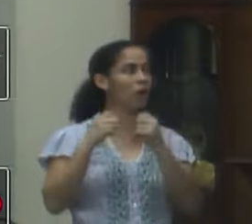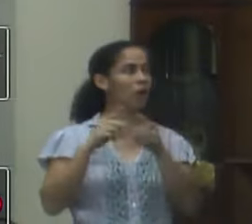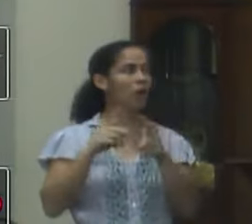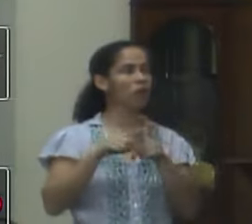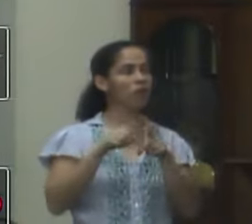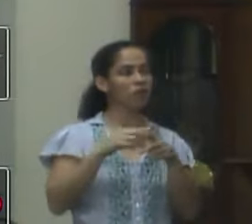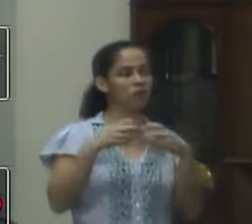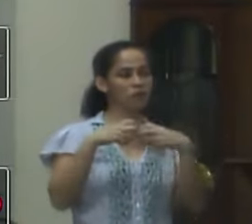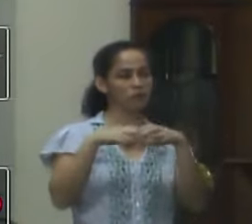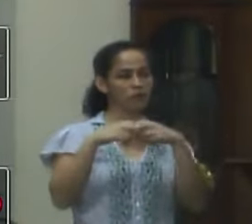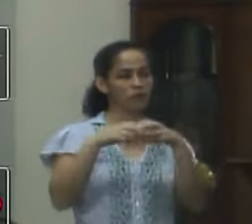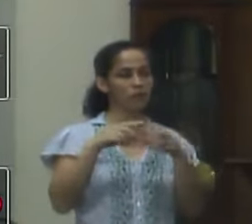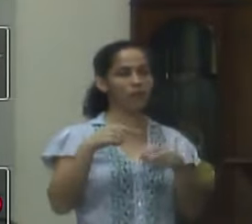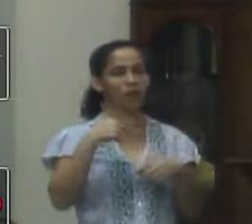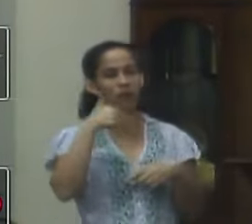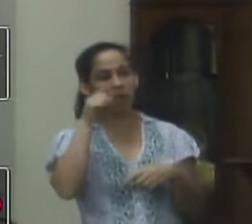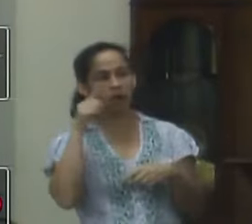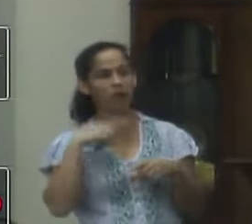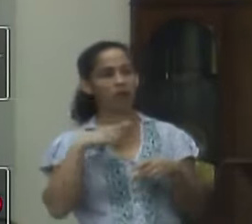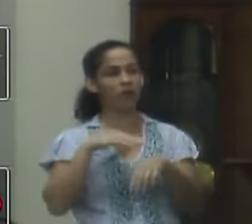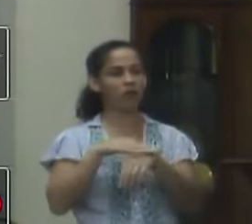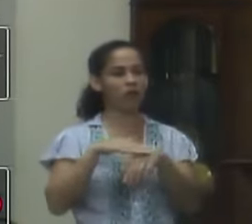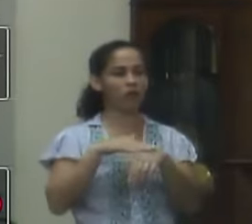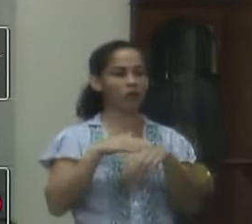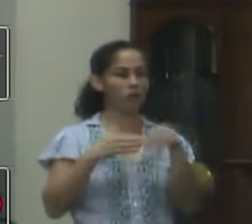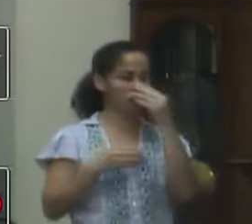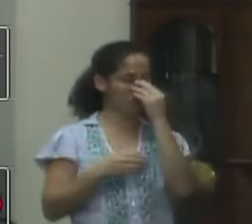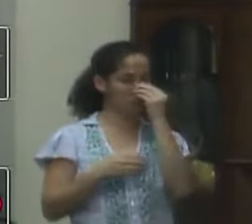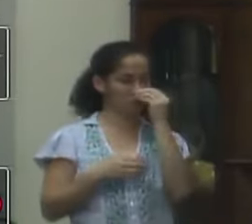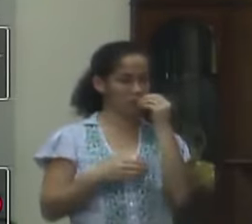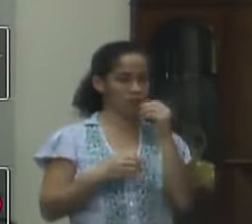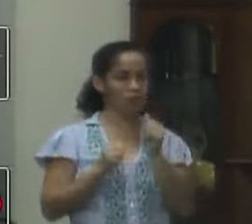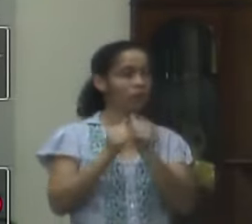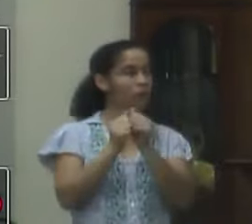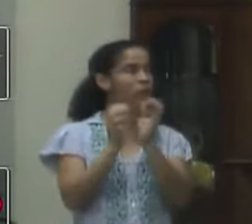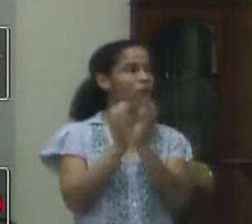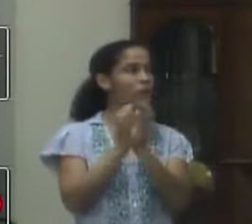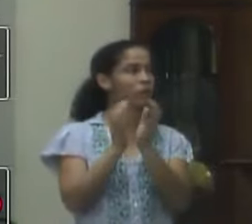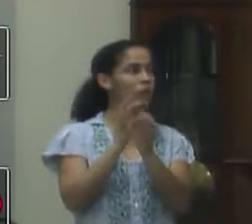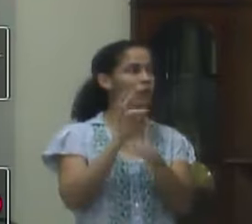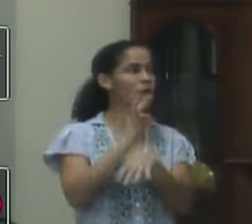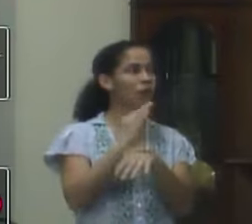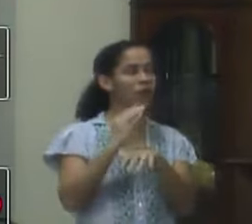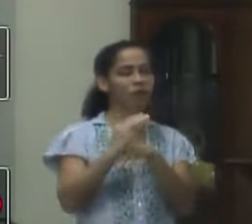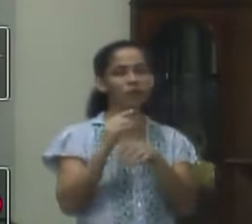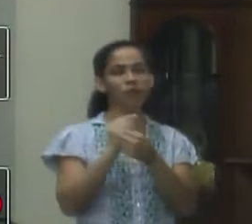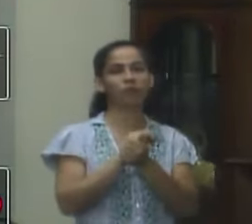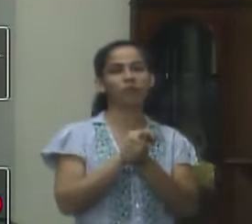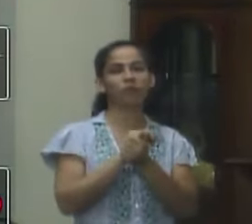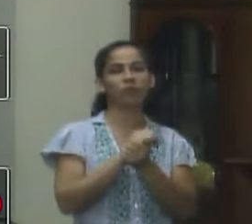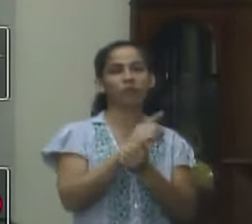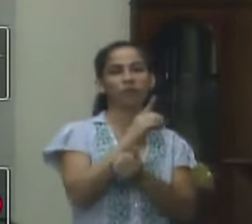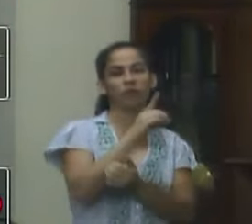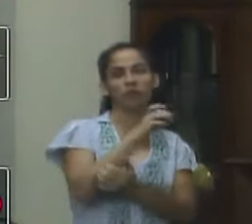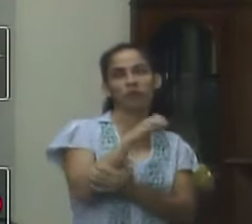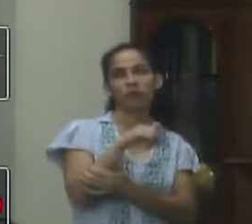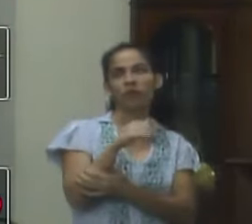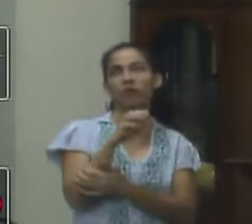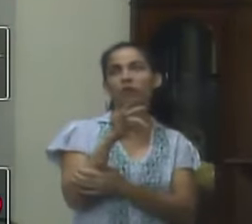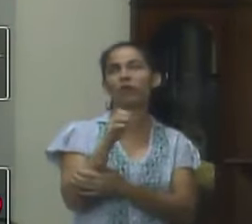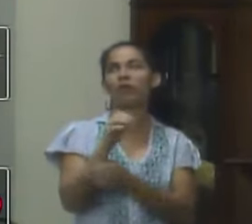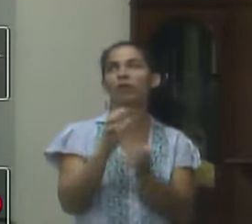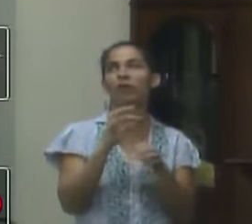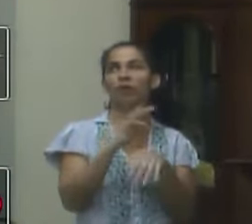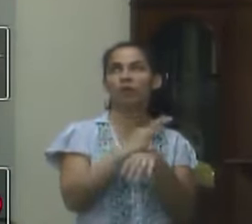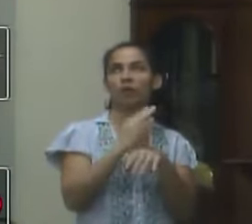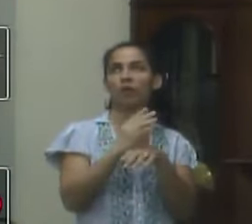então tivemos lá uma reunião com a comunidade junto com a equipe técnica do DENIT com a equipe técnica